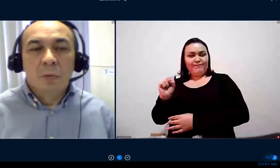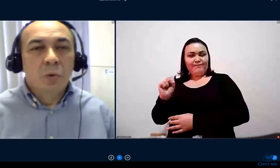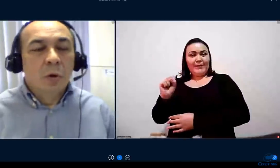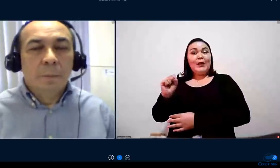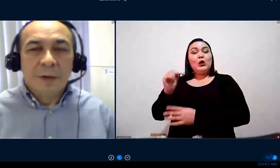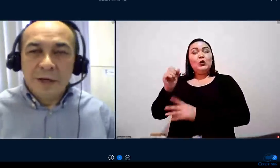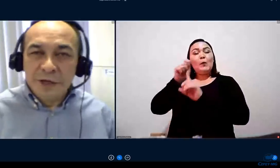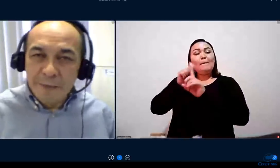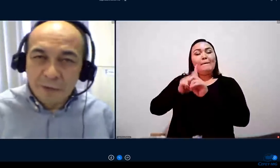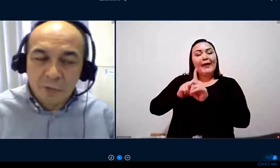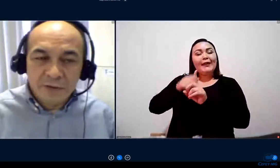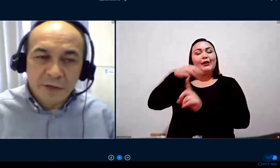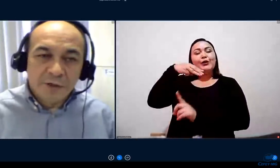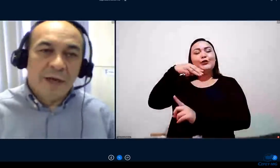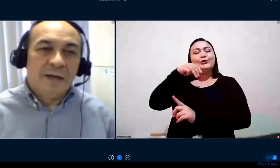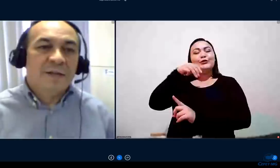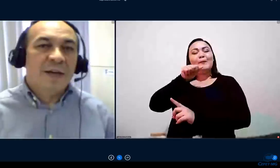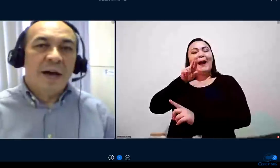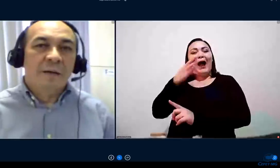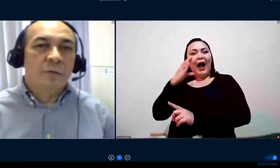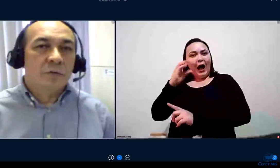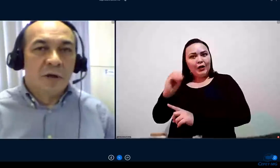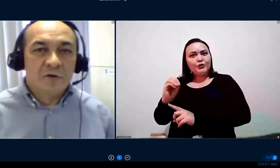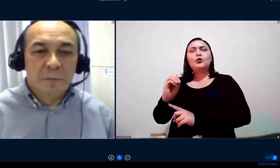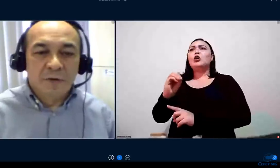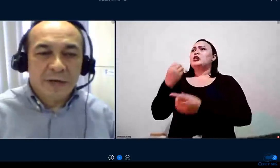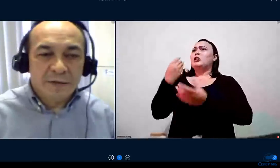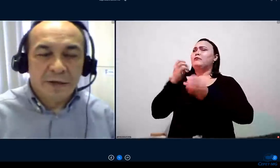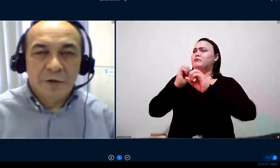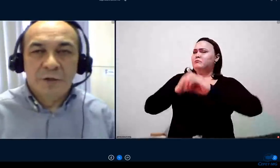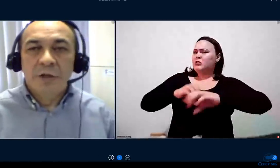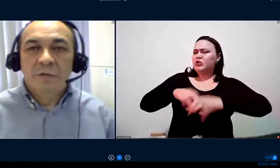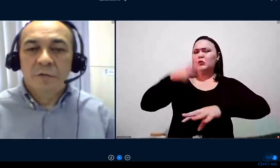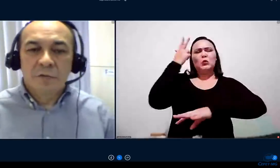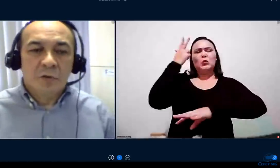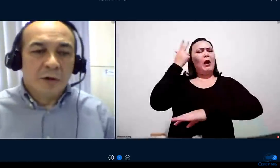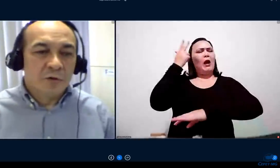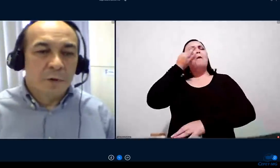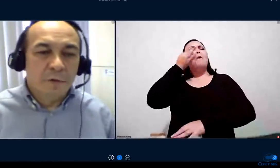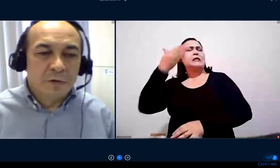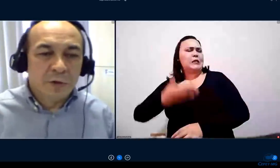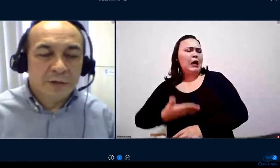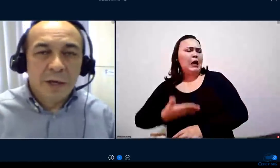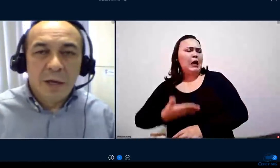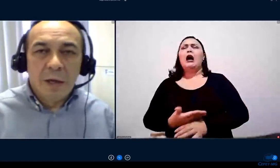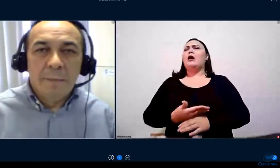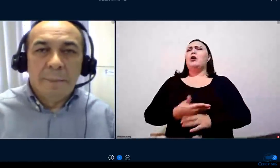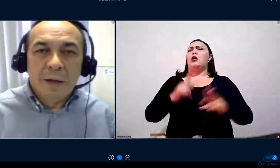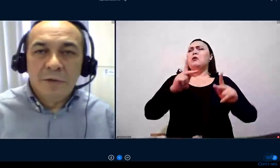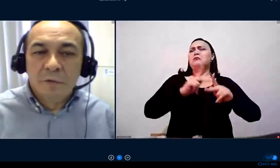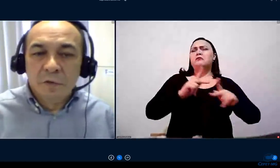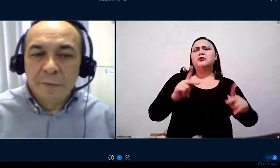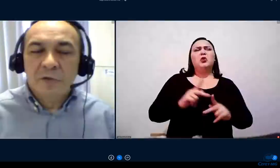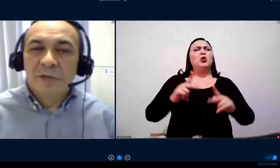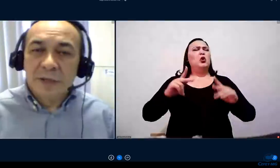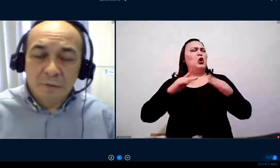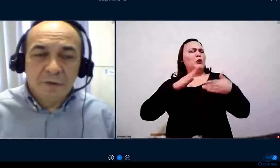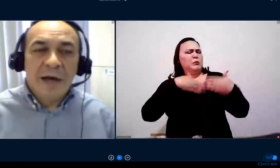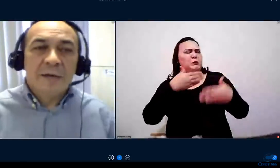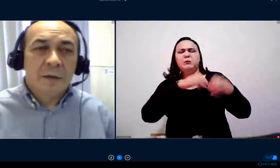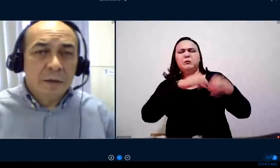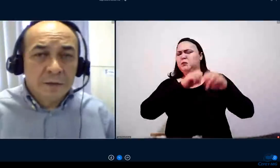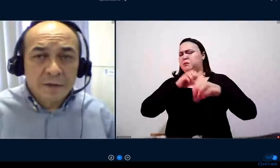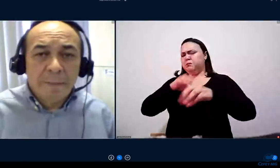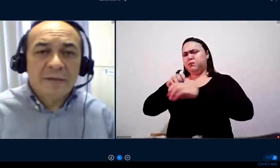com todo o planejamento docente realizado, com os nossos processos seletivos, com os nossos professores em pleno desenvolvimento de suas